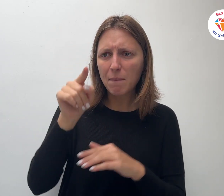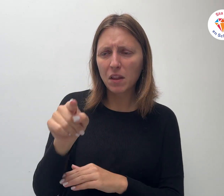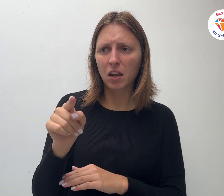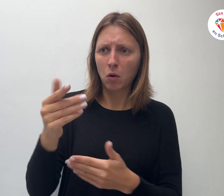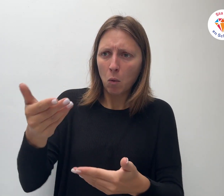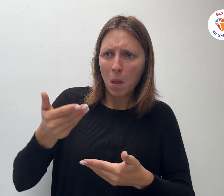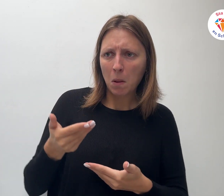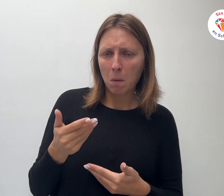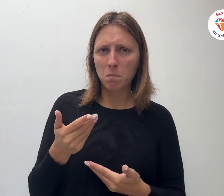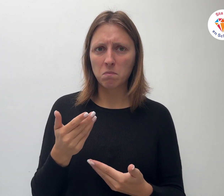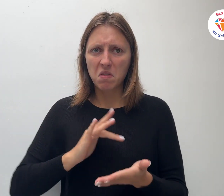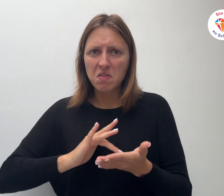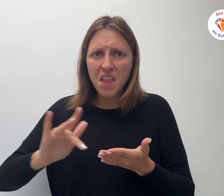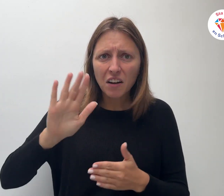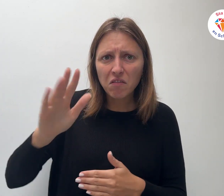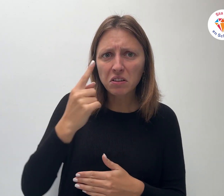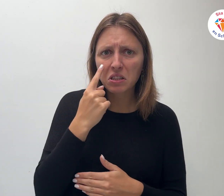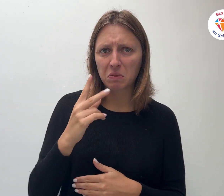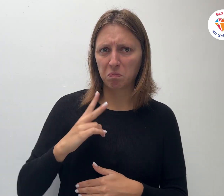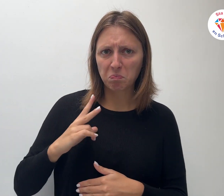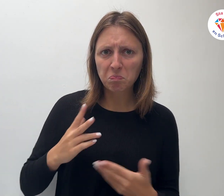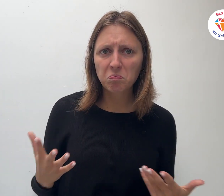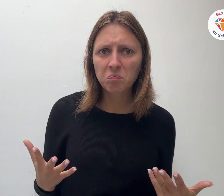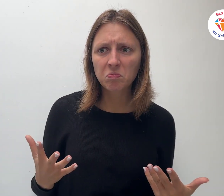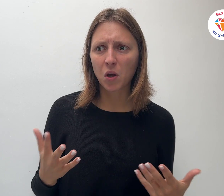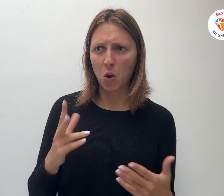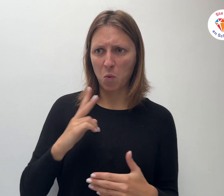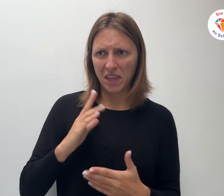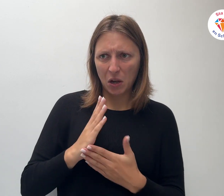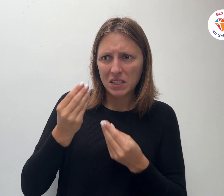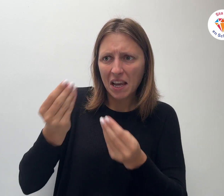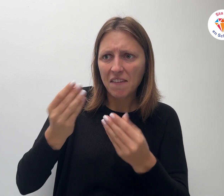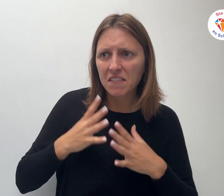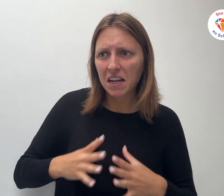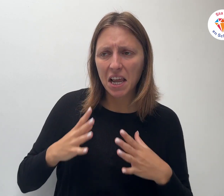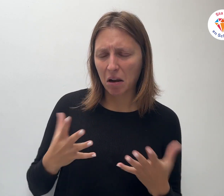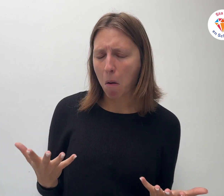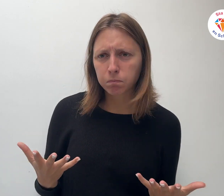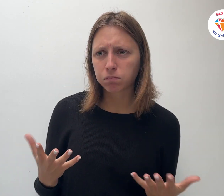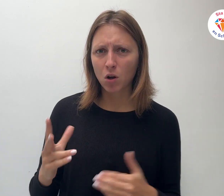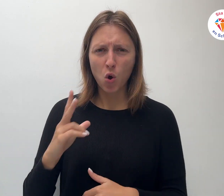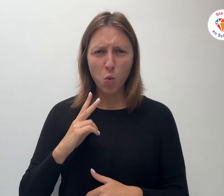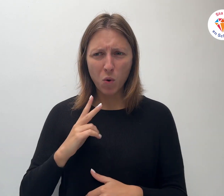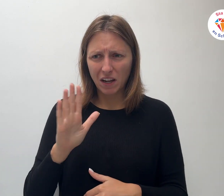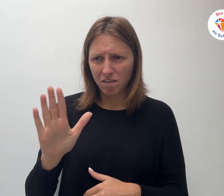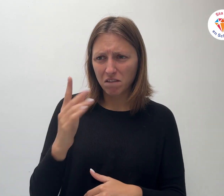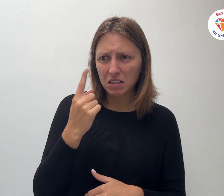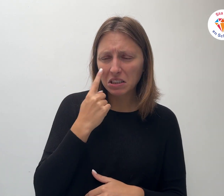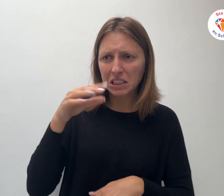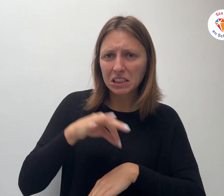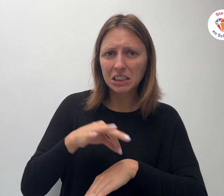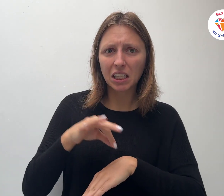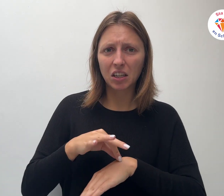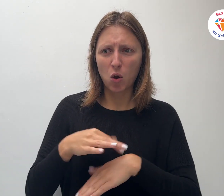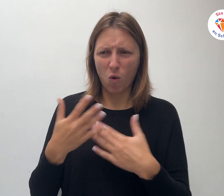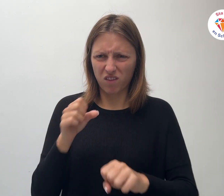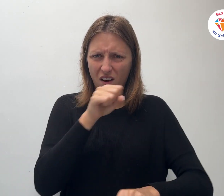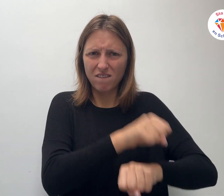of naakt En hebben u gekleed? Wanneer hebben wij u ziek gezien Of in de gevangenis en zijn bij u